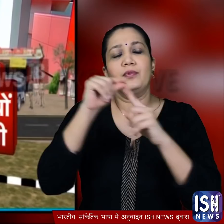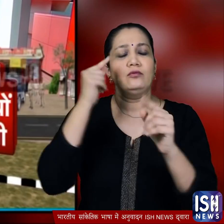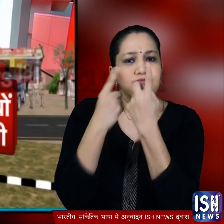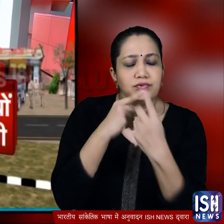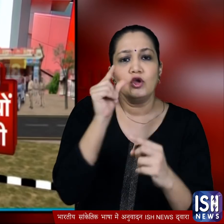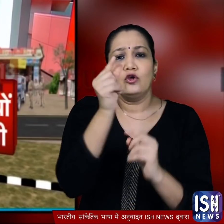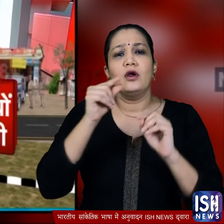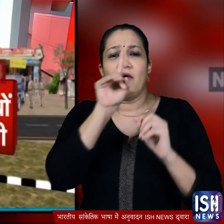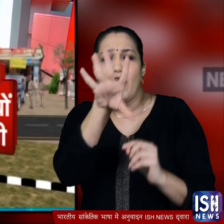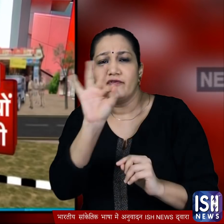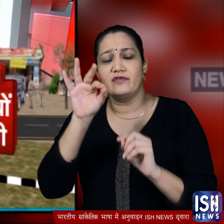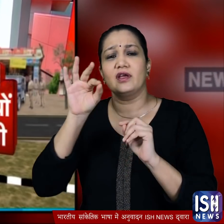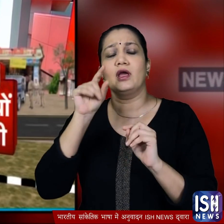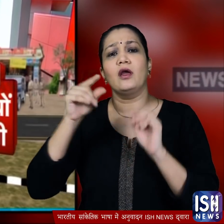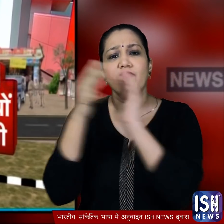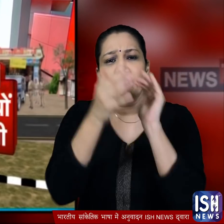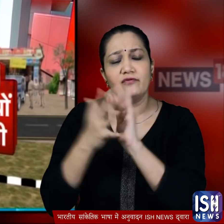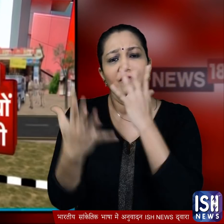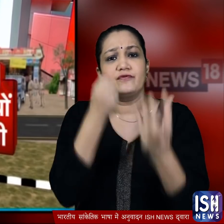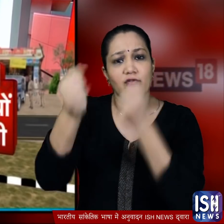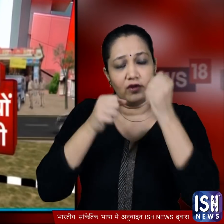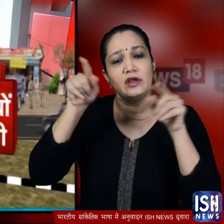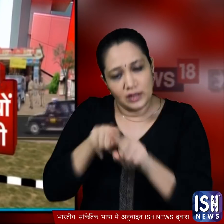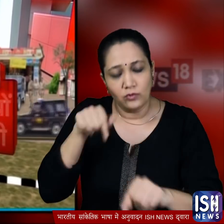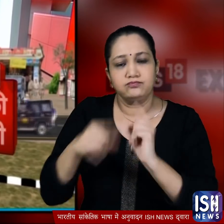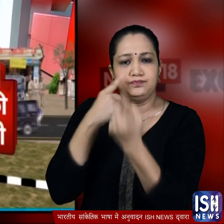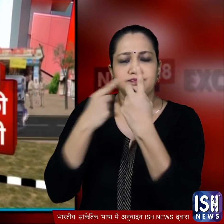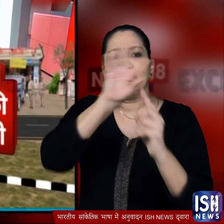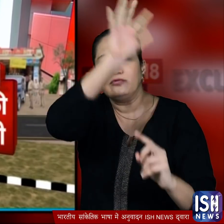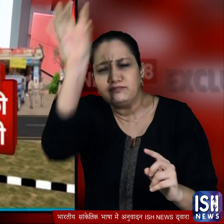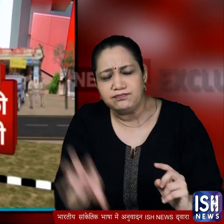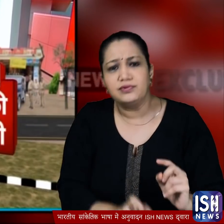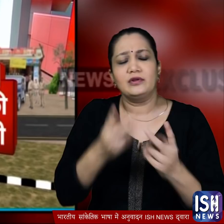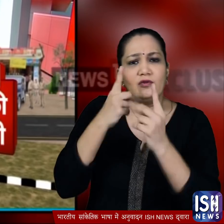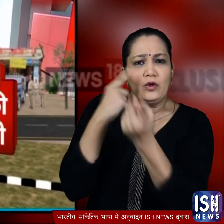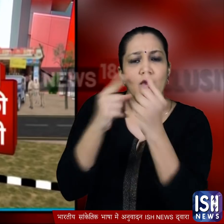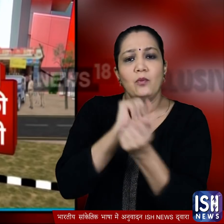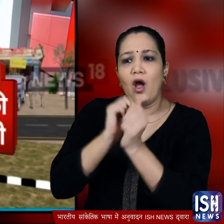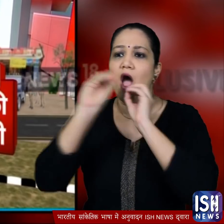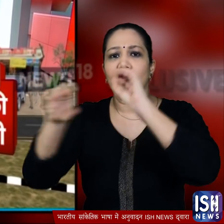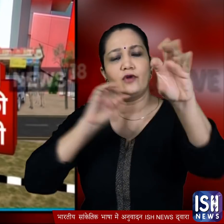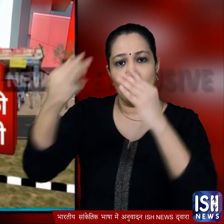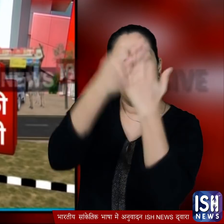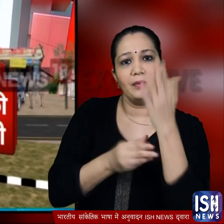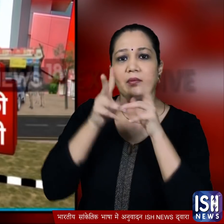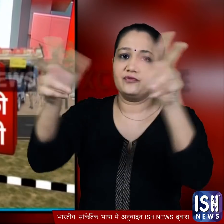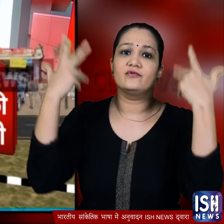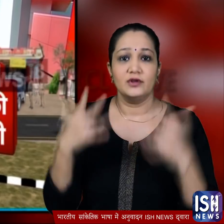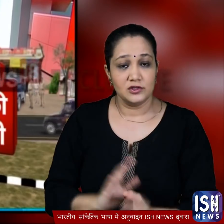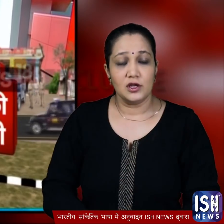को उमर के 1.500 सयोगियों की जानकारी भी हाथ लगी जिनको पकड़ने के लिए राज्य के अलग-अलग जिलों की पुलिस को इनकी दिस्ट सौंप दी गे साथ ही